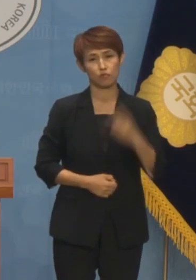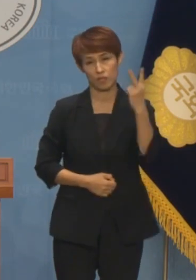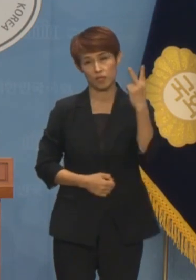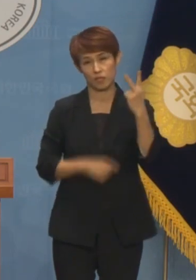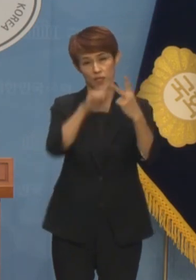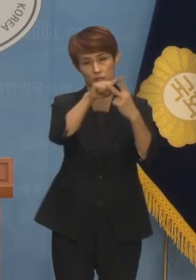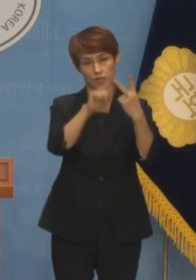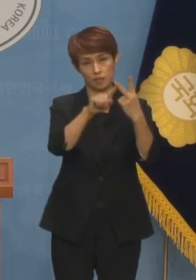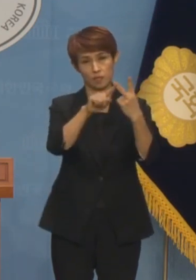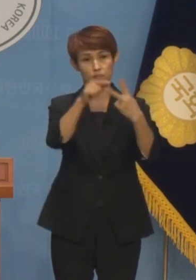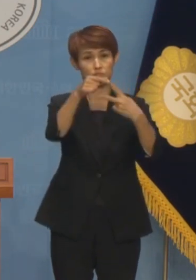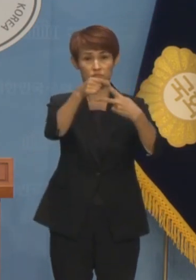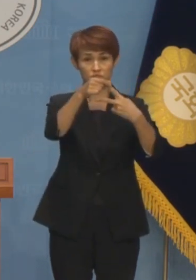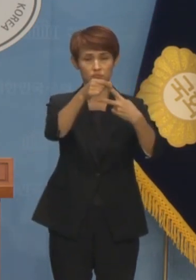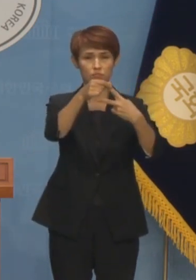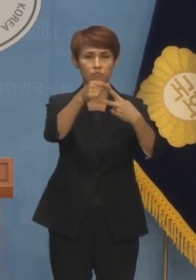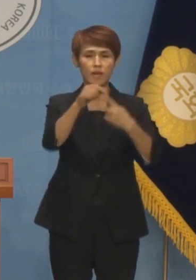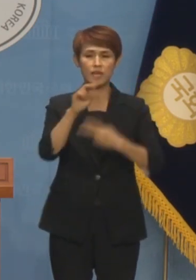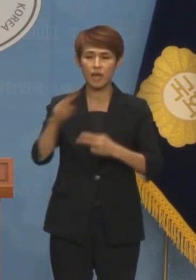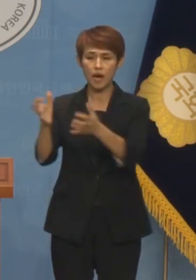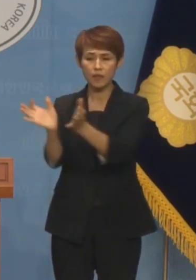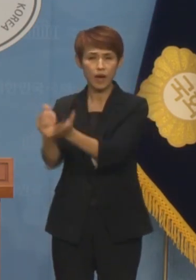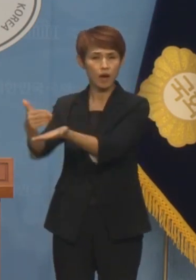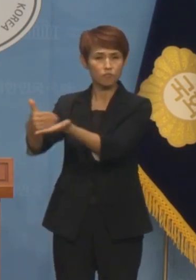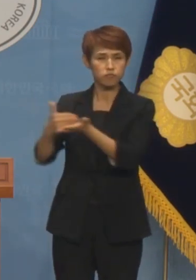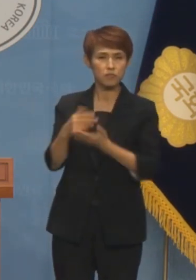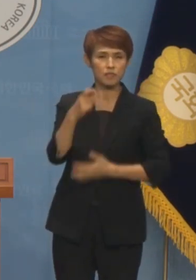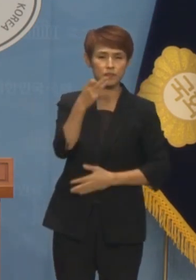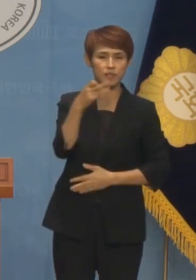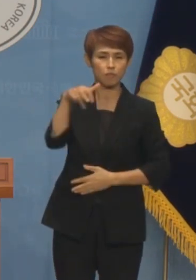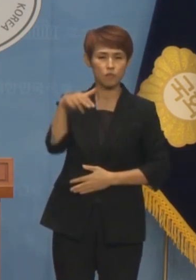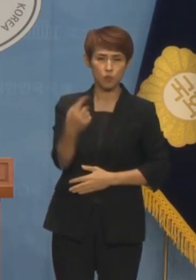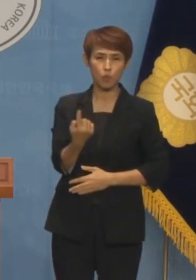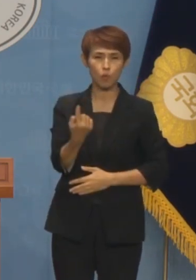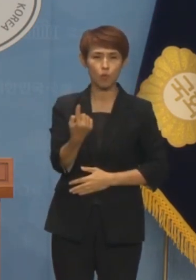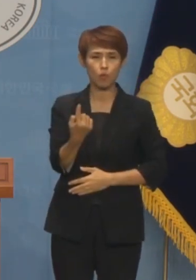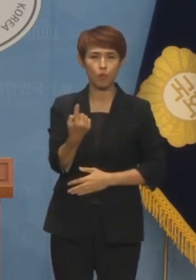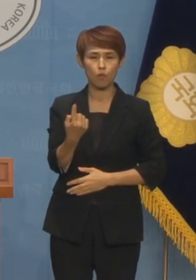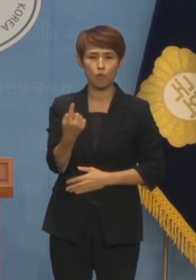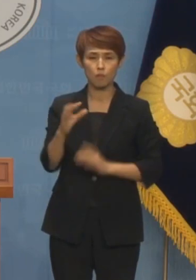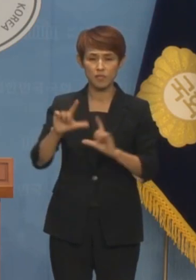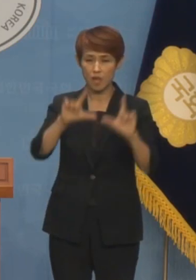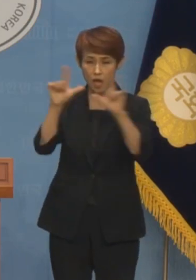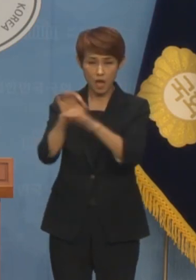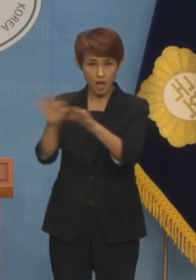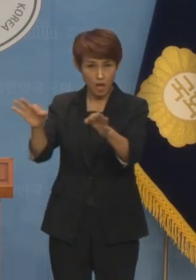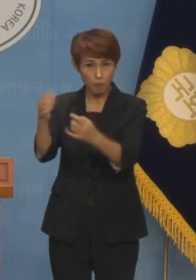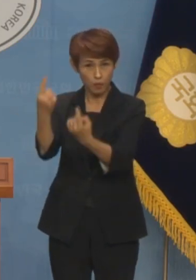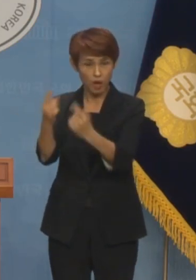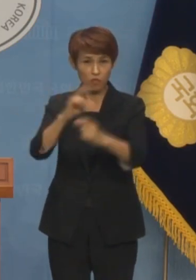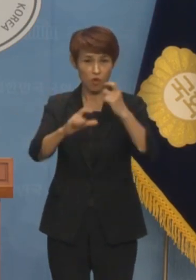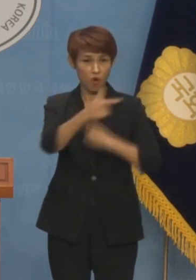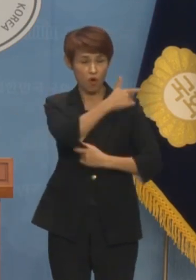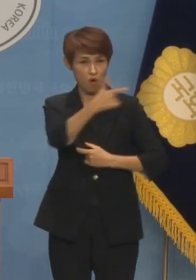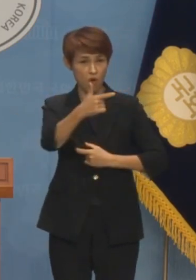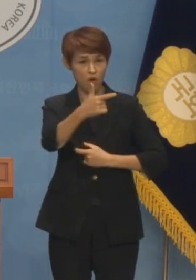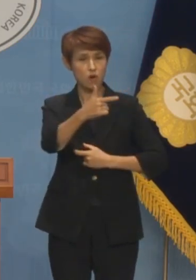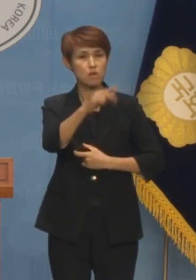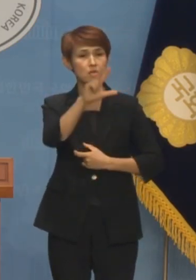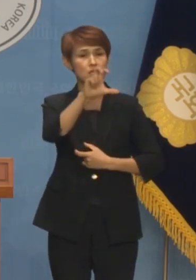있습니다. 첫째, 야당이 주장하는 13조원 민생회복지원금보다 훨씬 더 큰 지원규모인